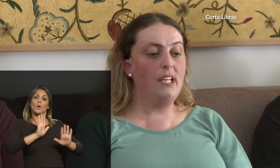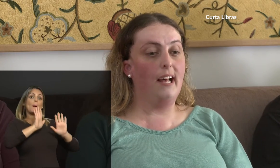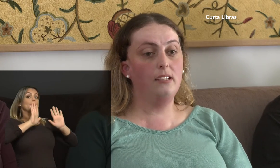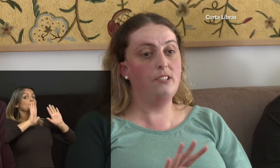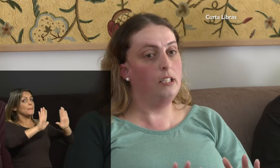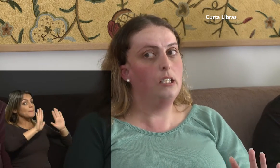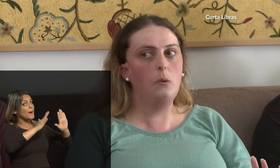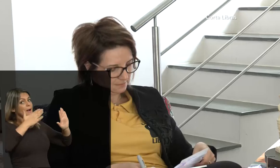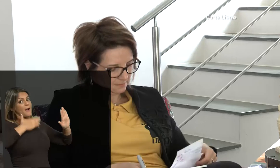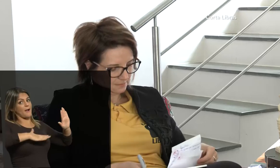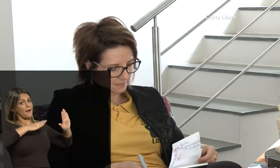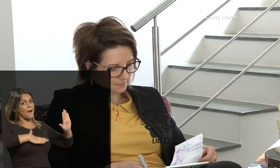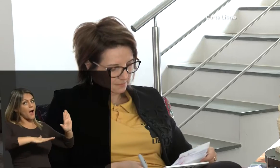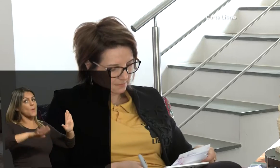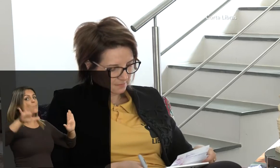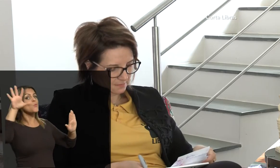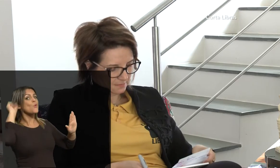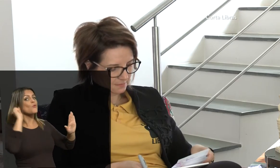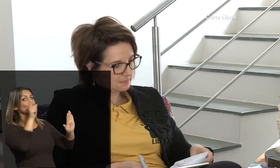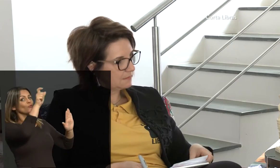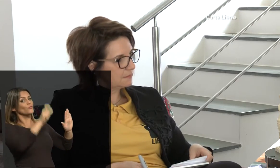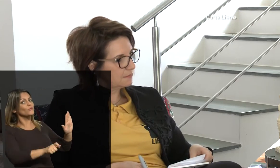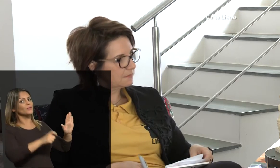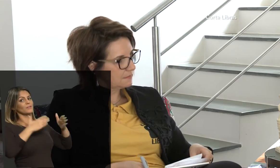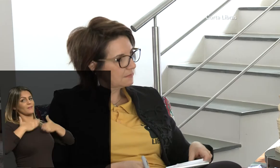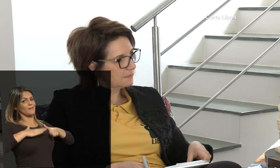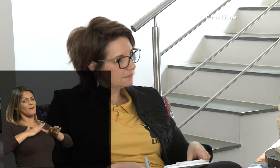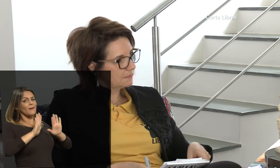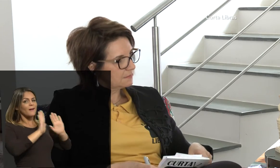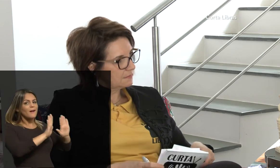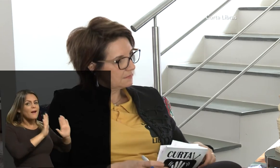E ela dizia, não, calma, porque eu era ouvinte, né?